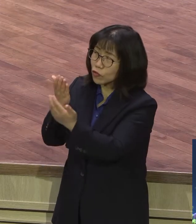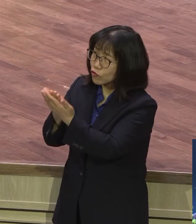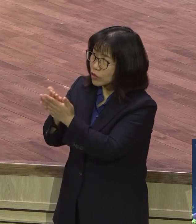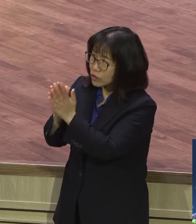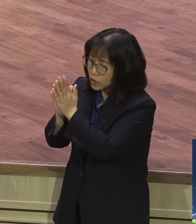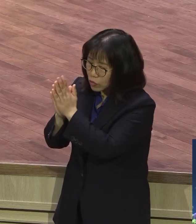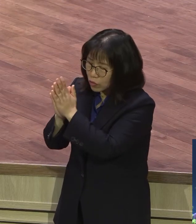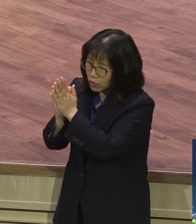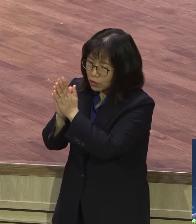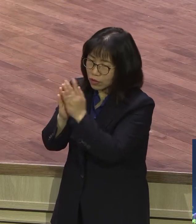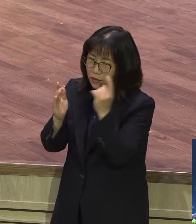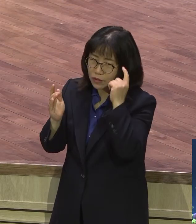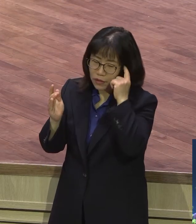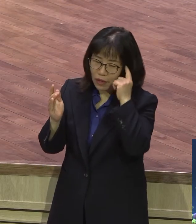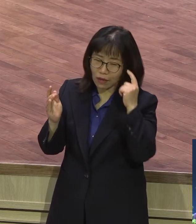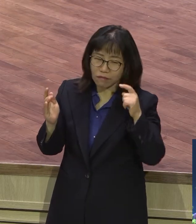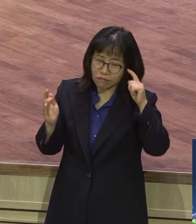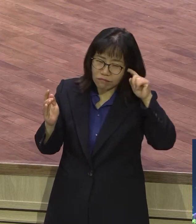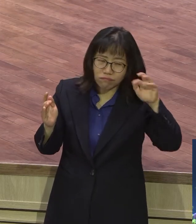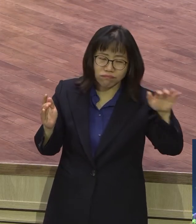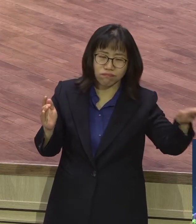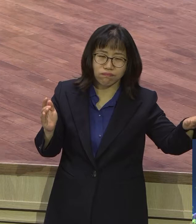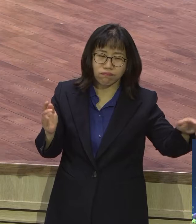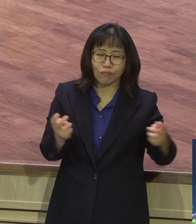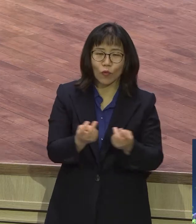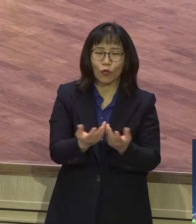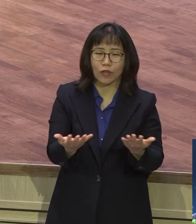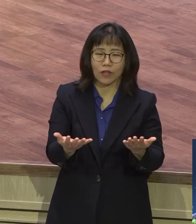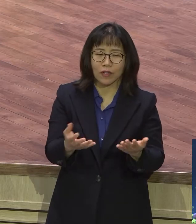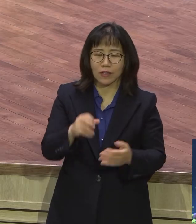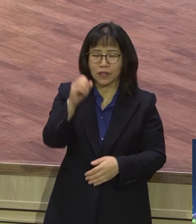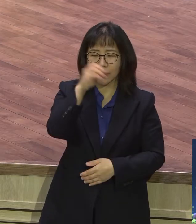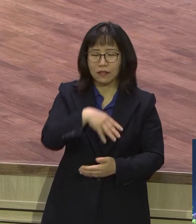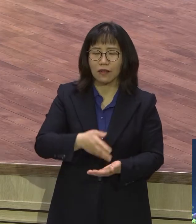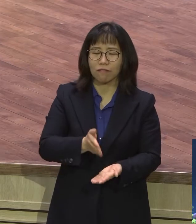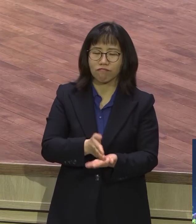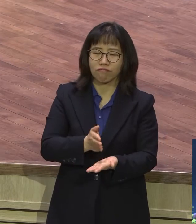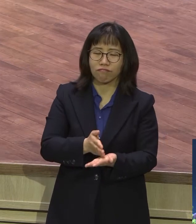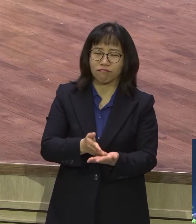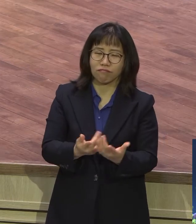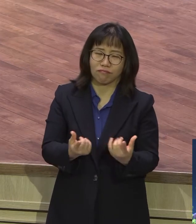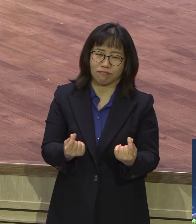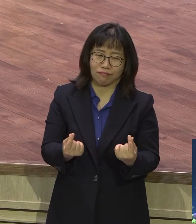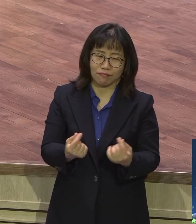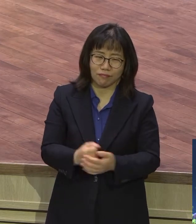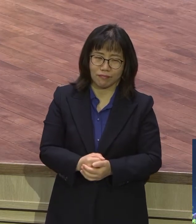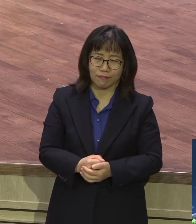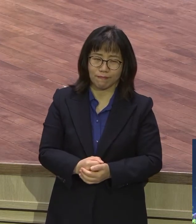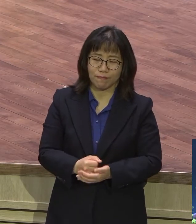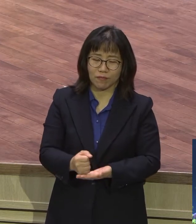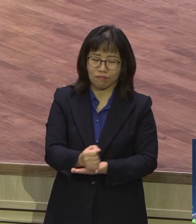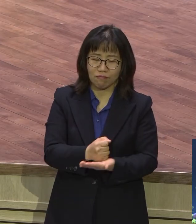예수님이 가르쳐 주었습니다 예수님이 가르쳐 주신 기도인데 이걸 연불하듯이 주문해오듯이